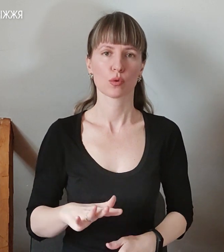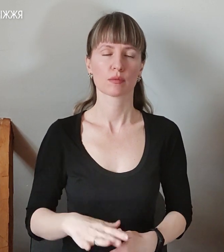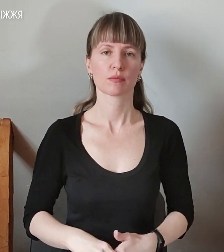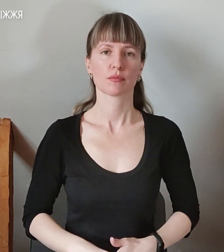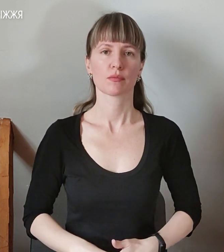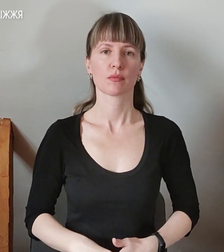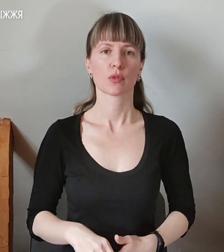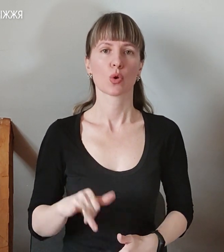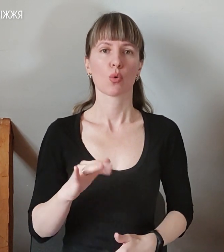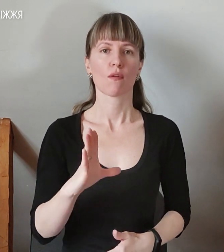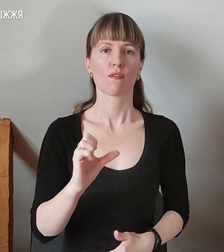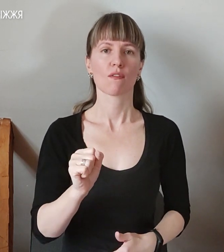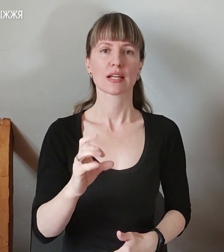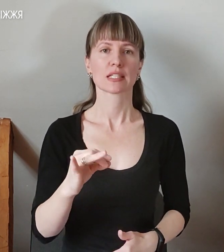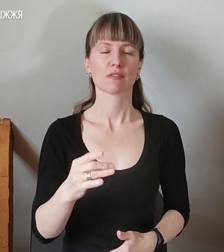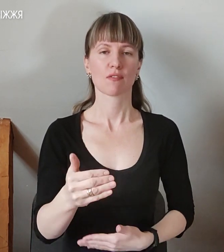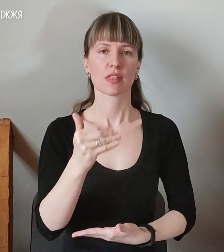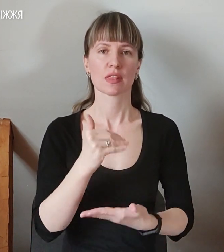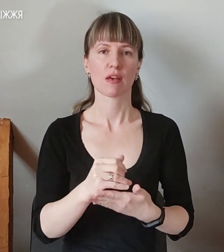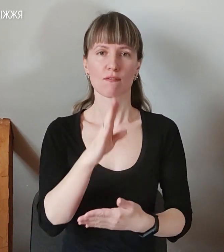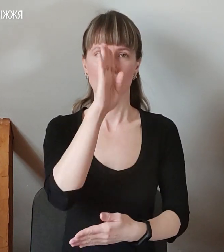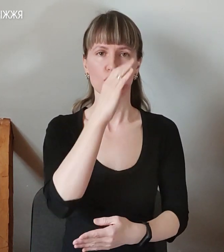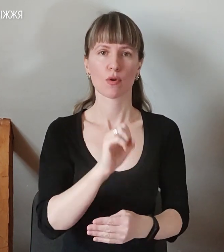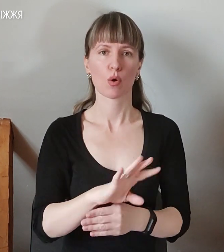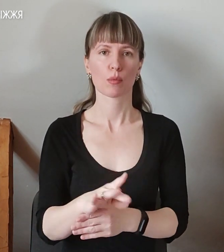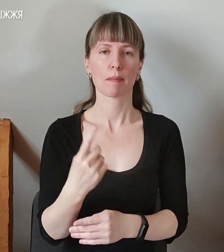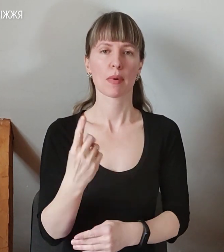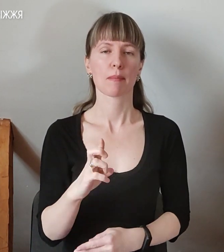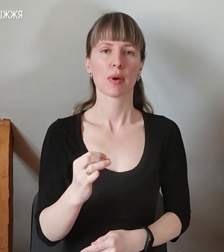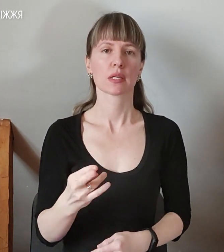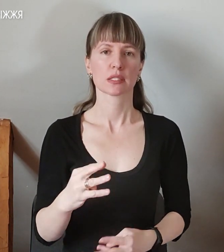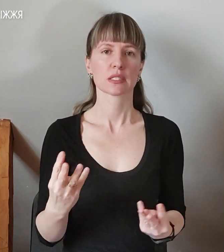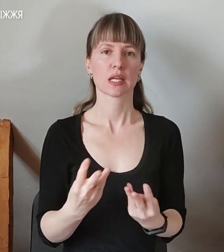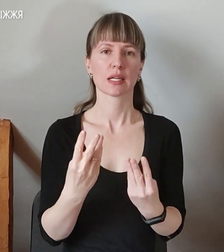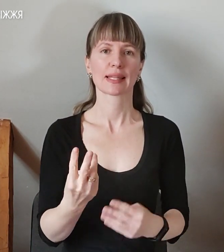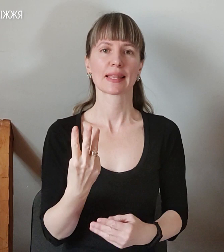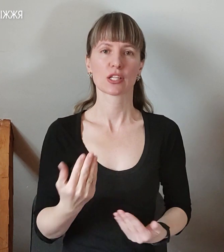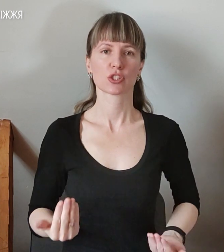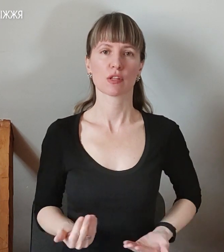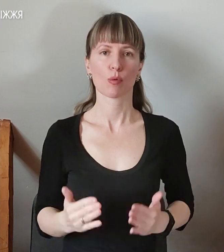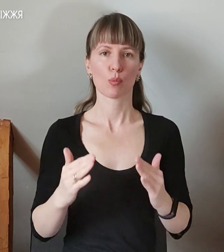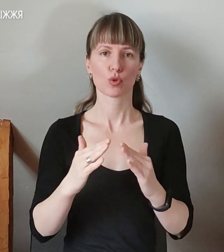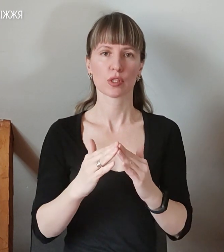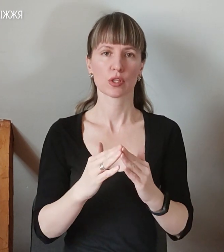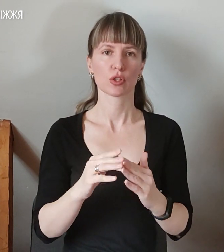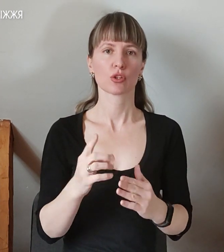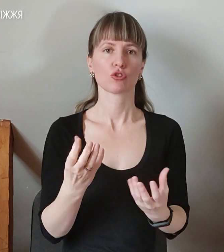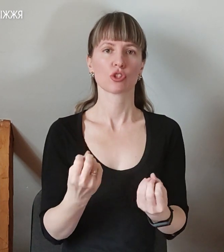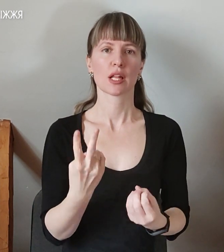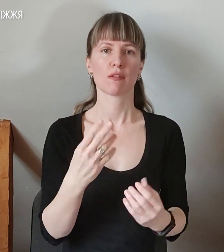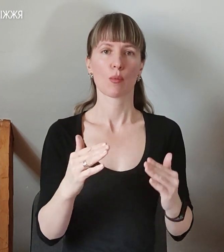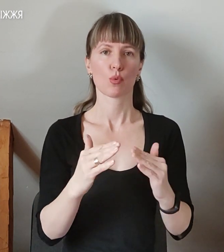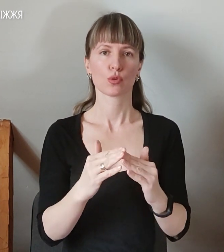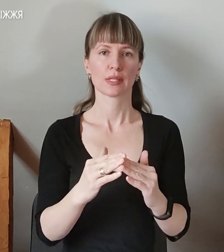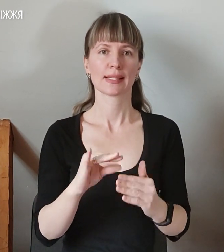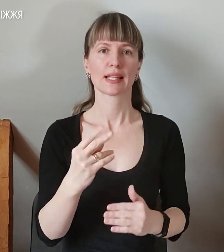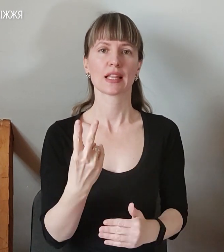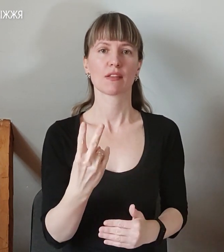У Веселівці внаслідок ворожих обстрілів 1 березня загорілися три житлові будинки, ще два будинки та дві автівки